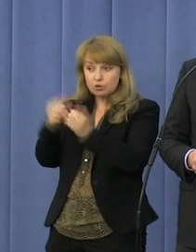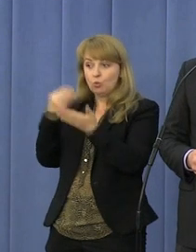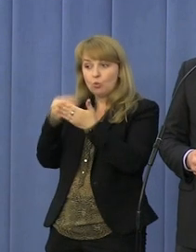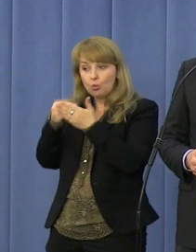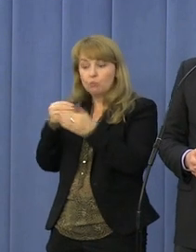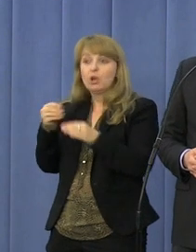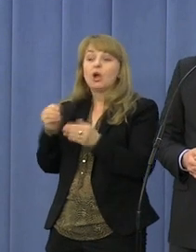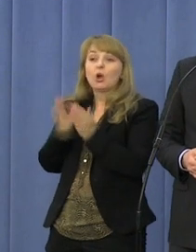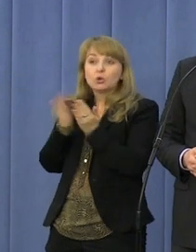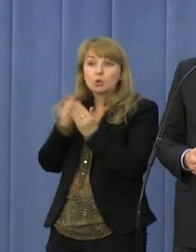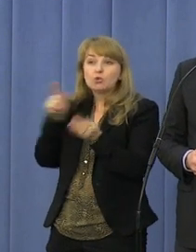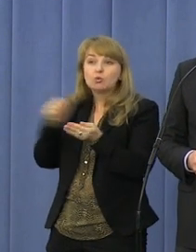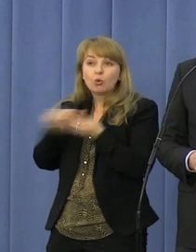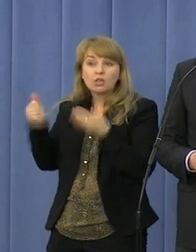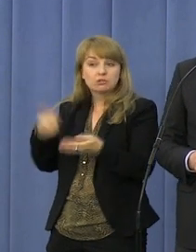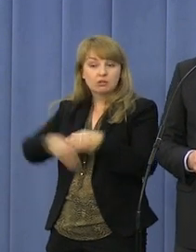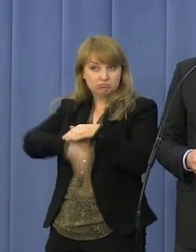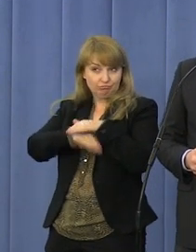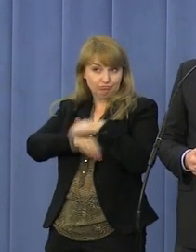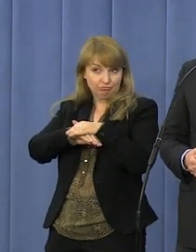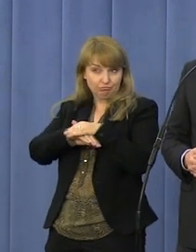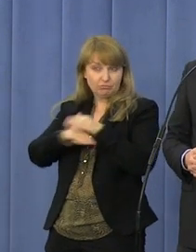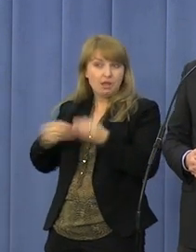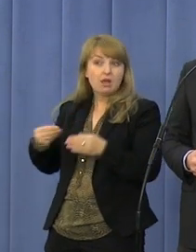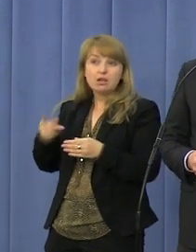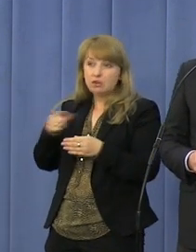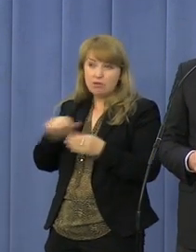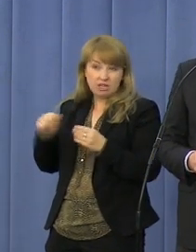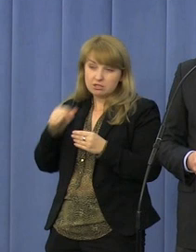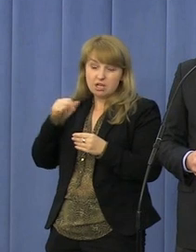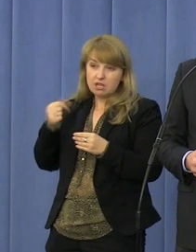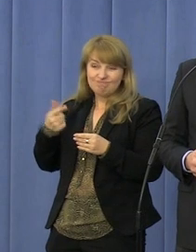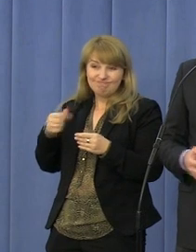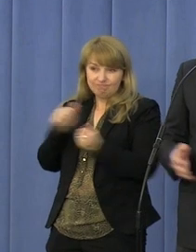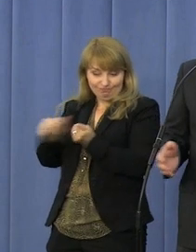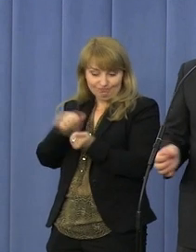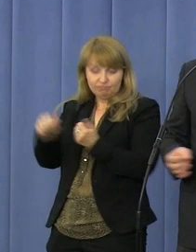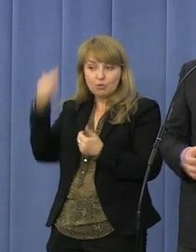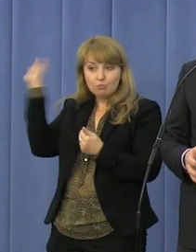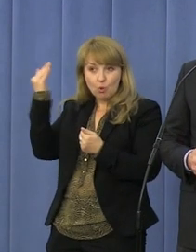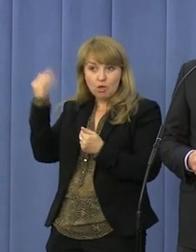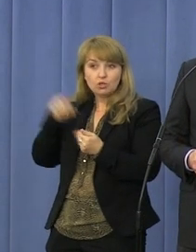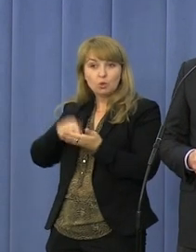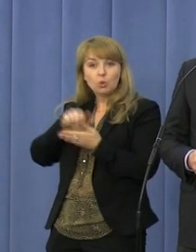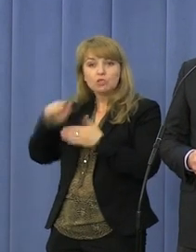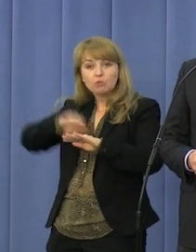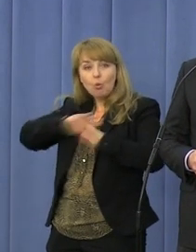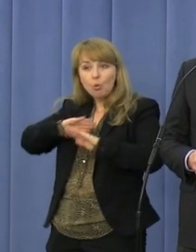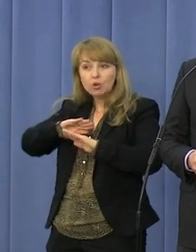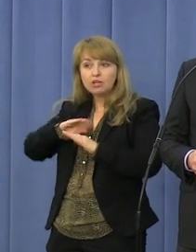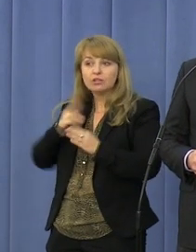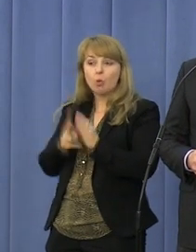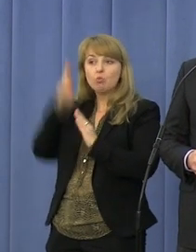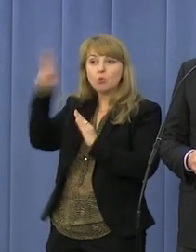charakter korupcyjny, ale także bardzo szkodliwy społecznie, ponieważ w znaczący sposób ogranicza dostęp do